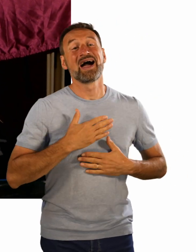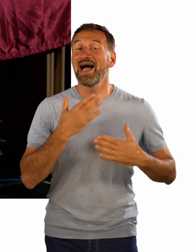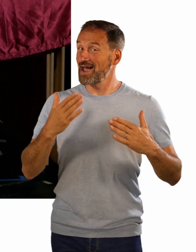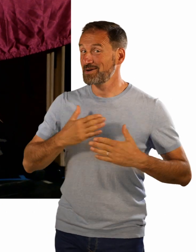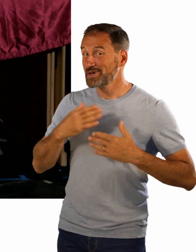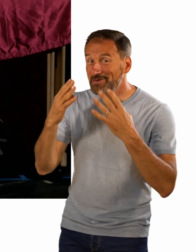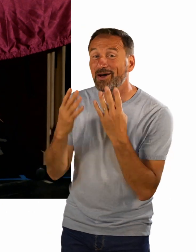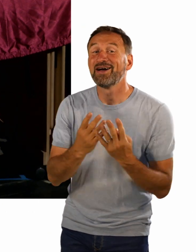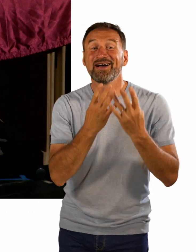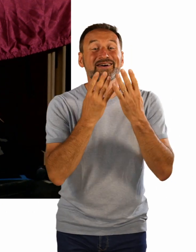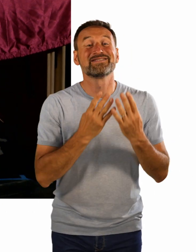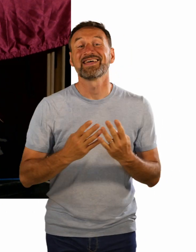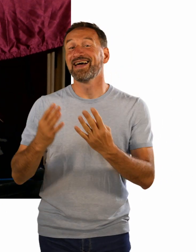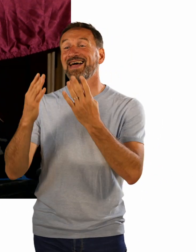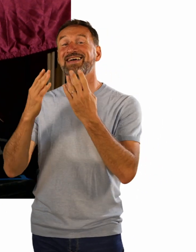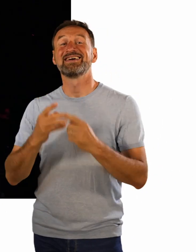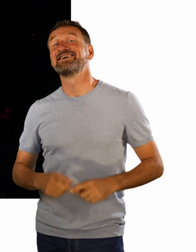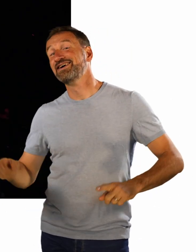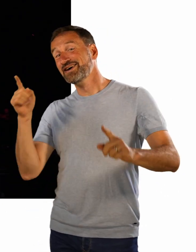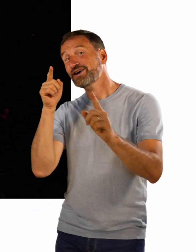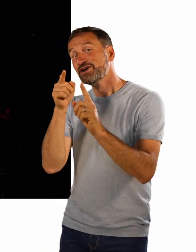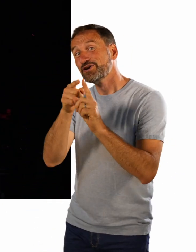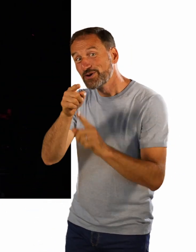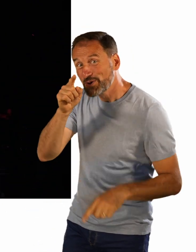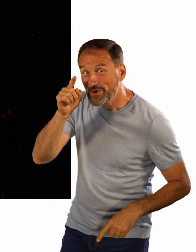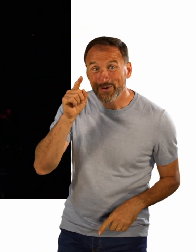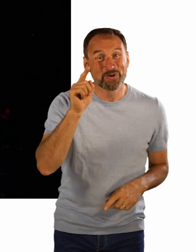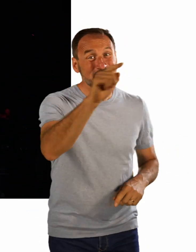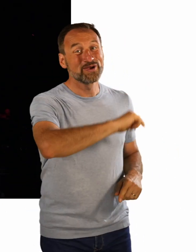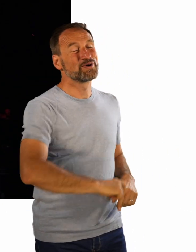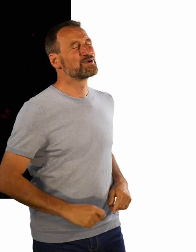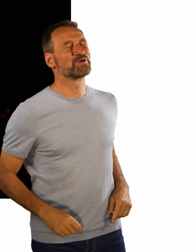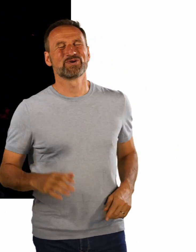Happy Birthday to you.